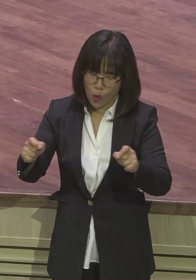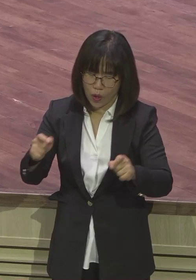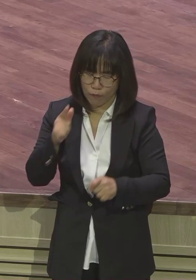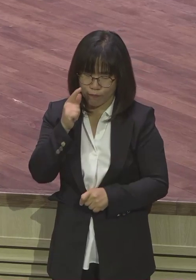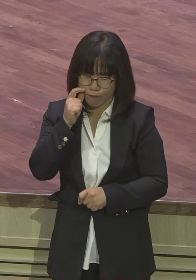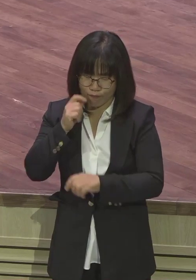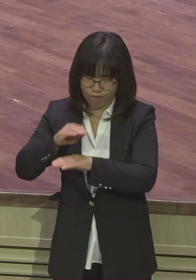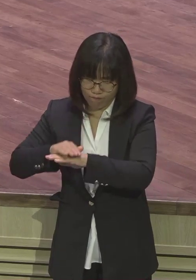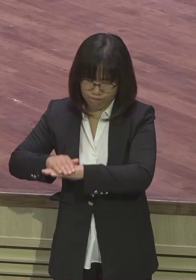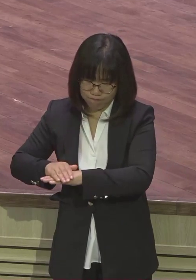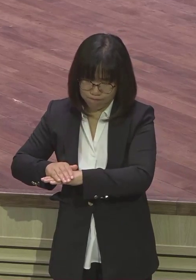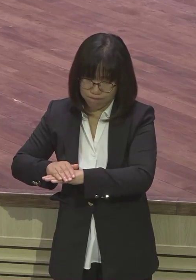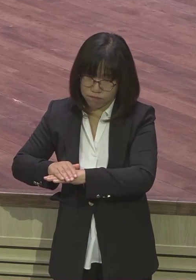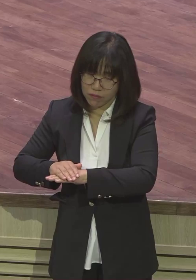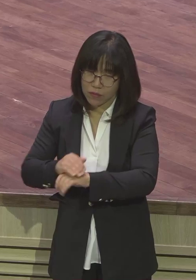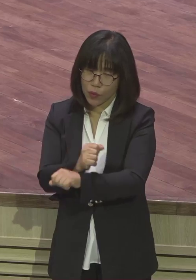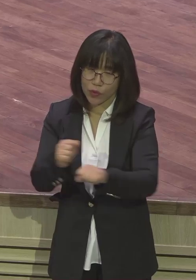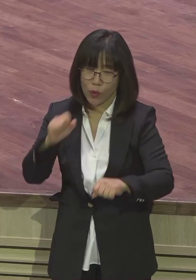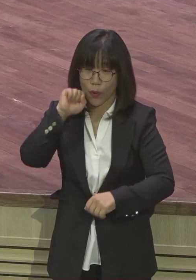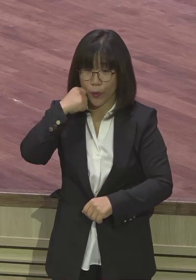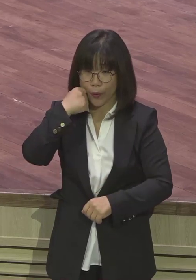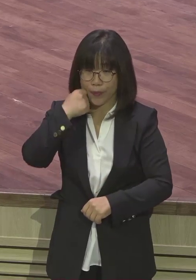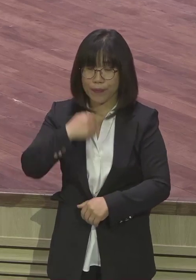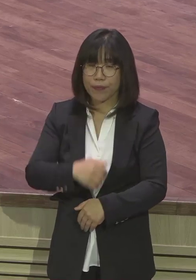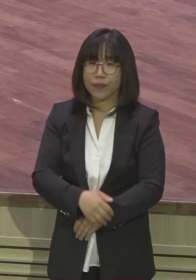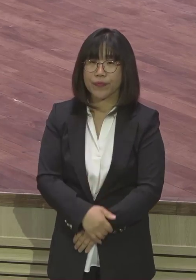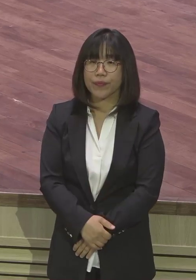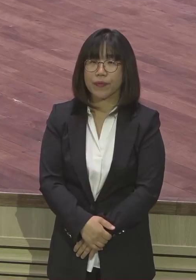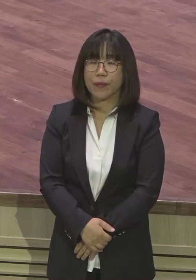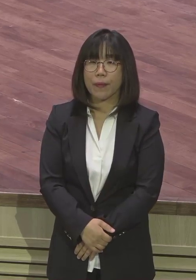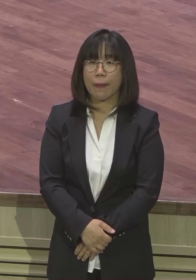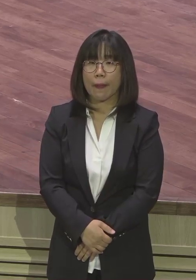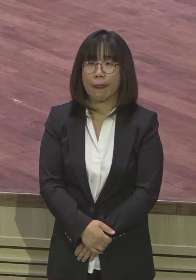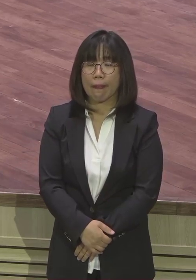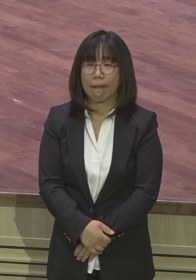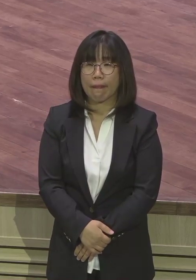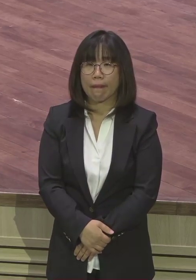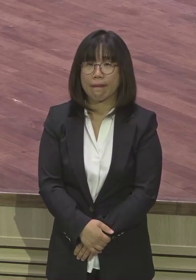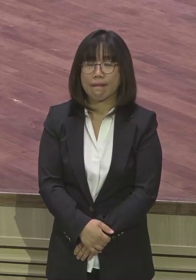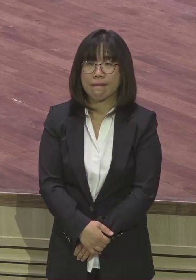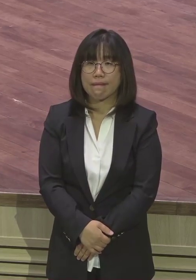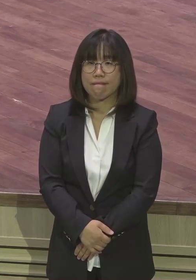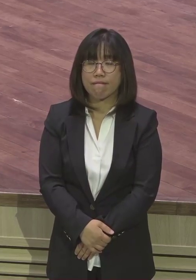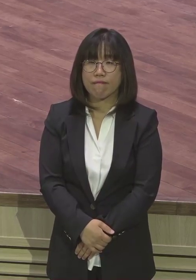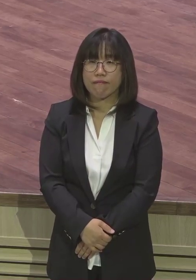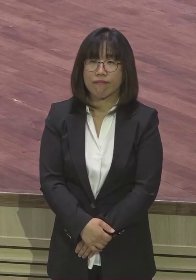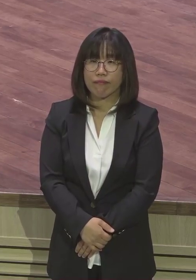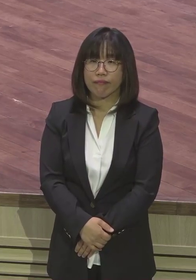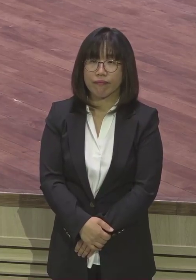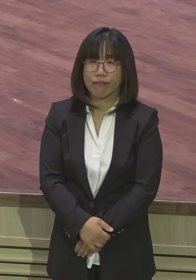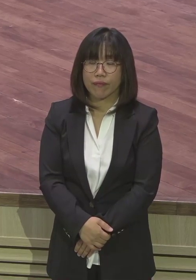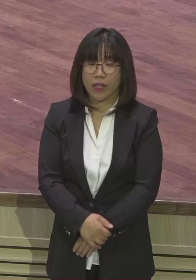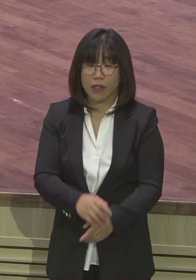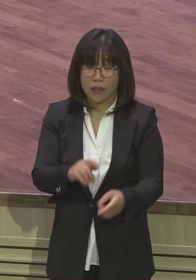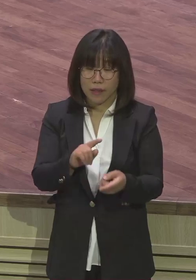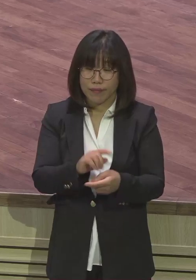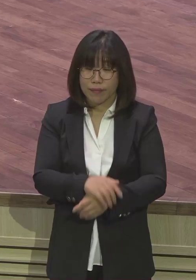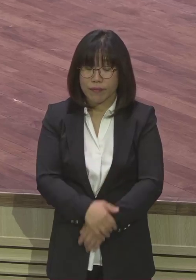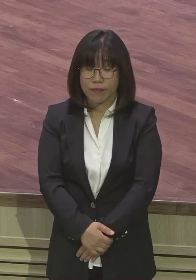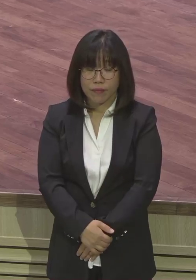용서하는 사람도 힘들고 용서 받을 사람도 힘들어요. 서로 힘들어져 버려요. 멀어져 버려요. 사람들이 좋아하는요. 우리나라 한국